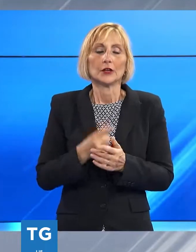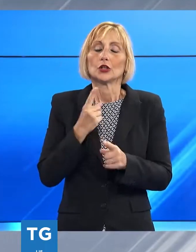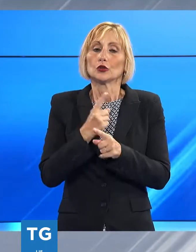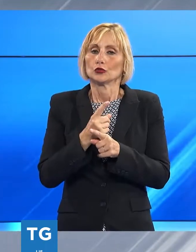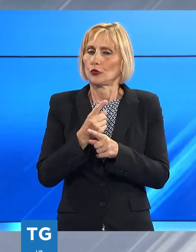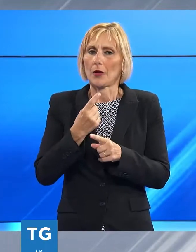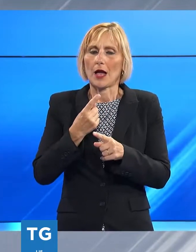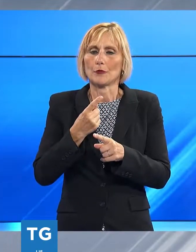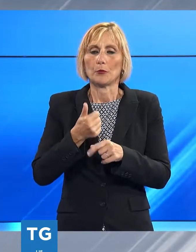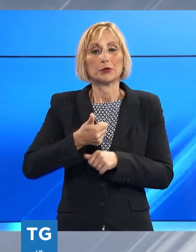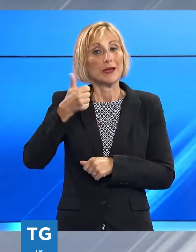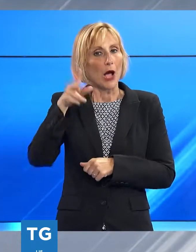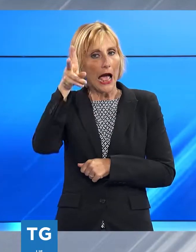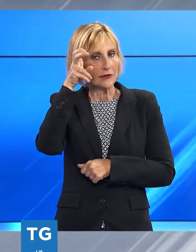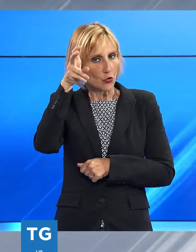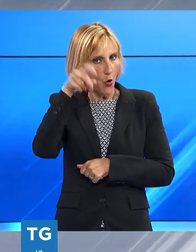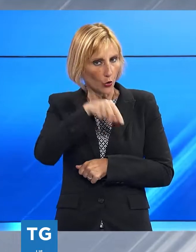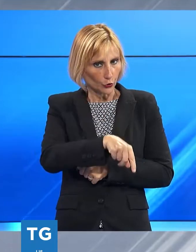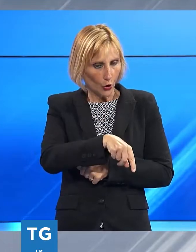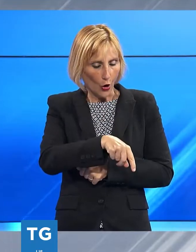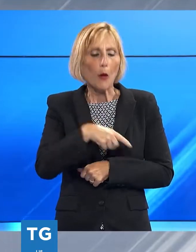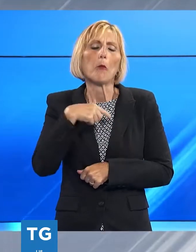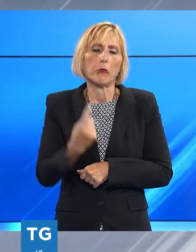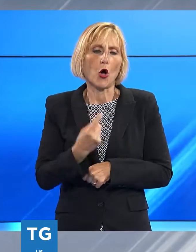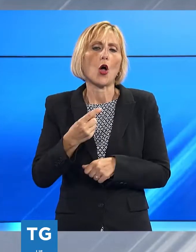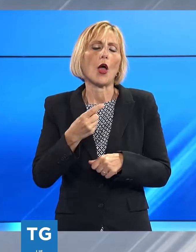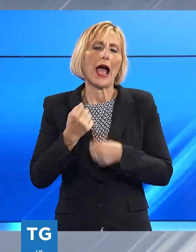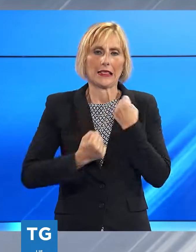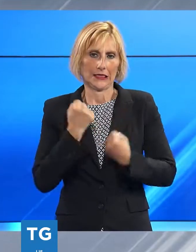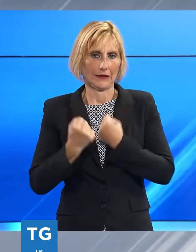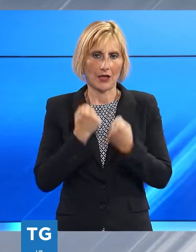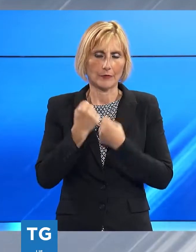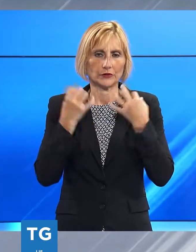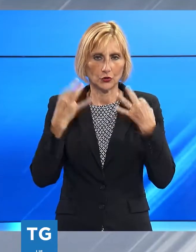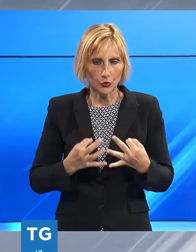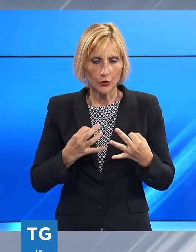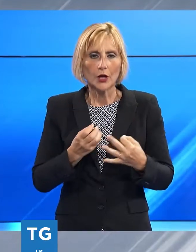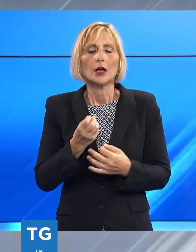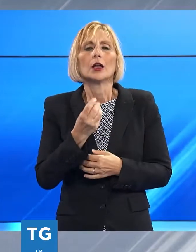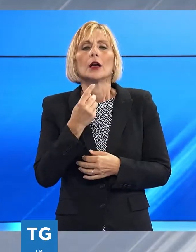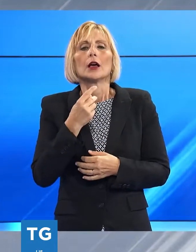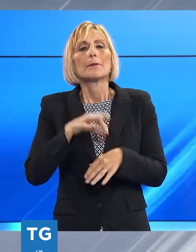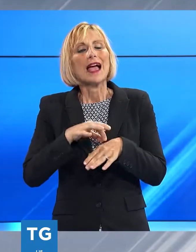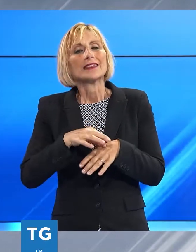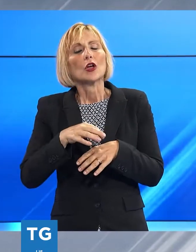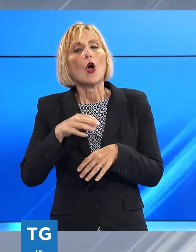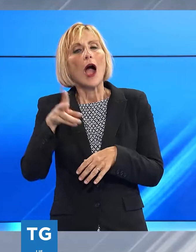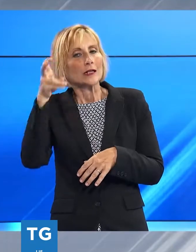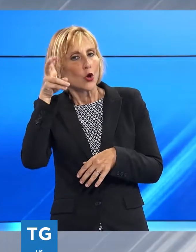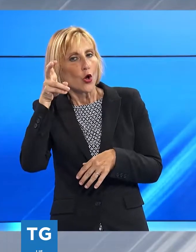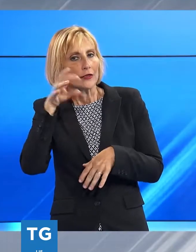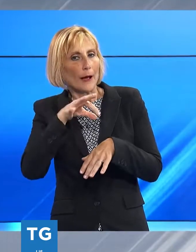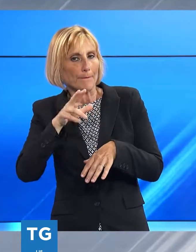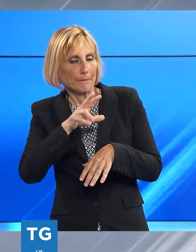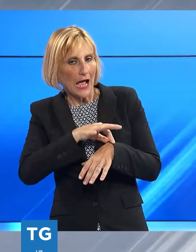partire dall'ascolto anche qui il paragone, buon medico è quello che ascolta il paziente mentre il buon amministratore è quello che ascolta la città, le categorie e il